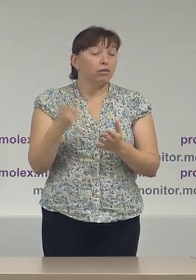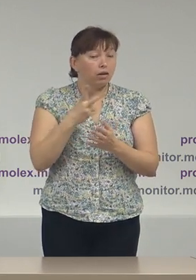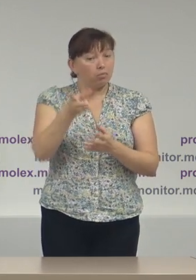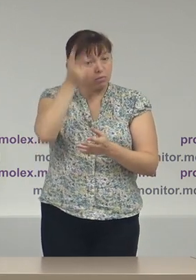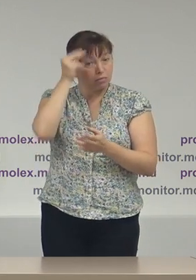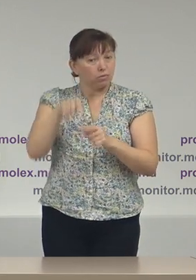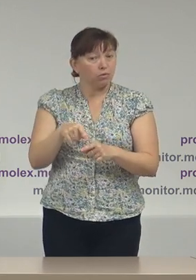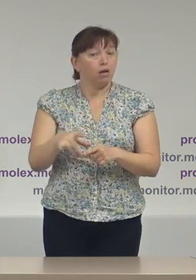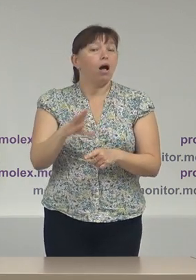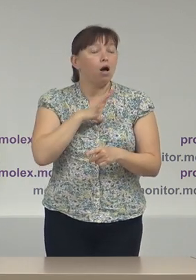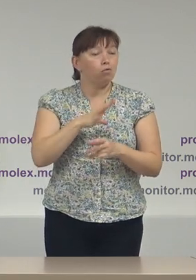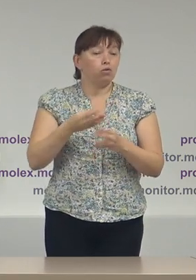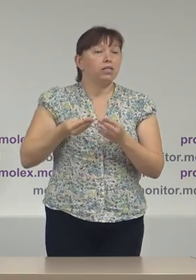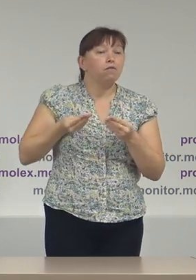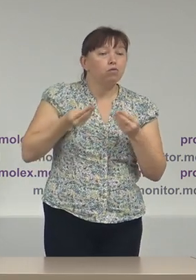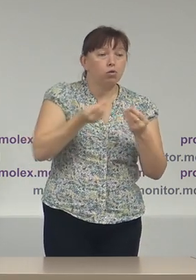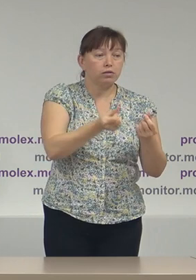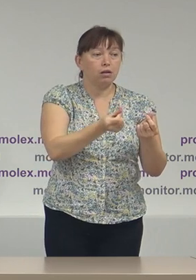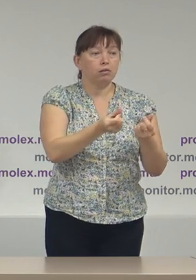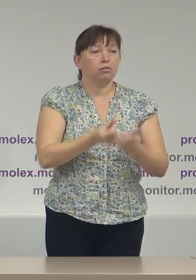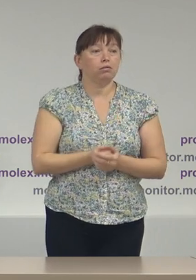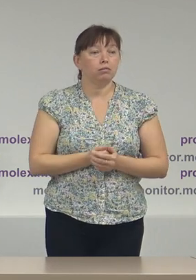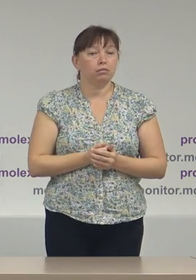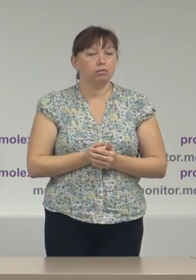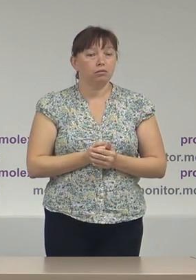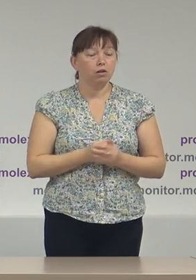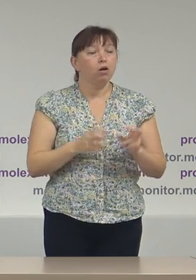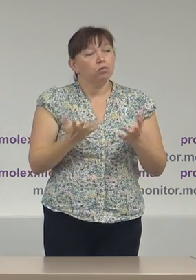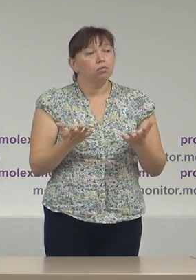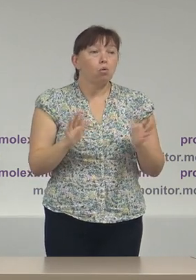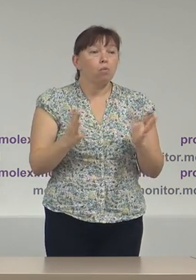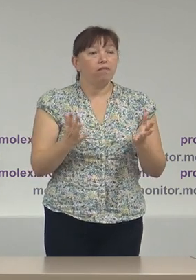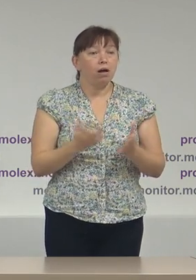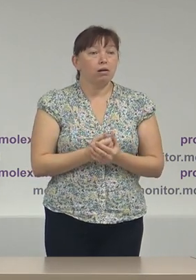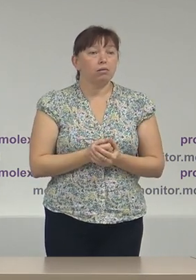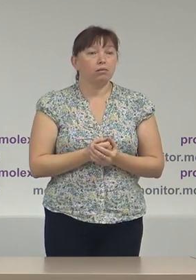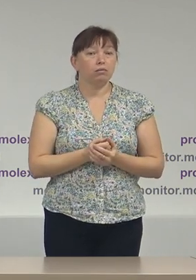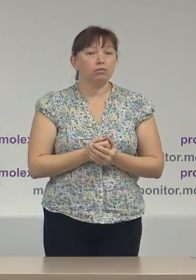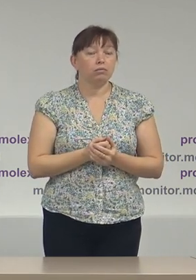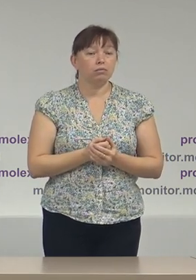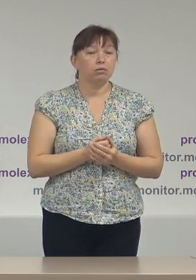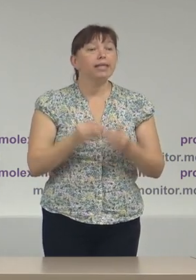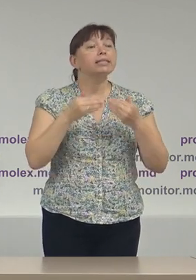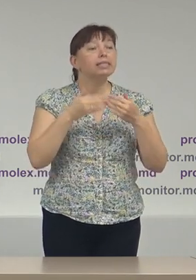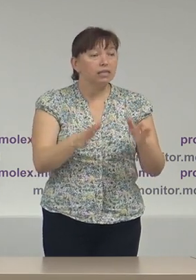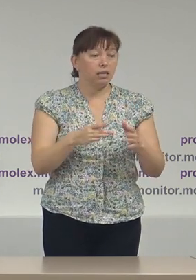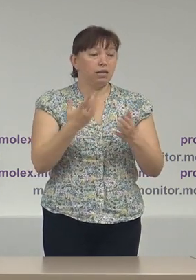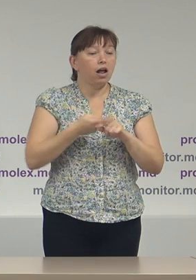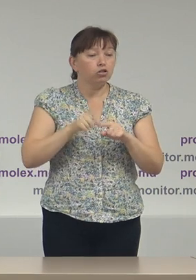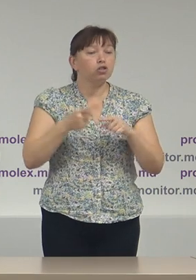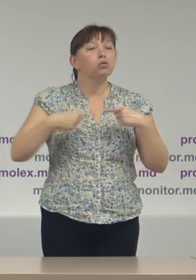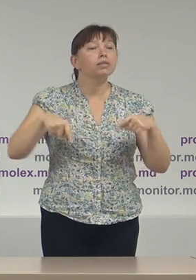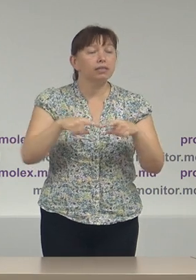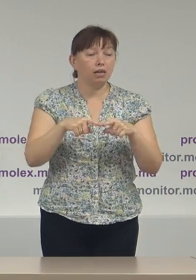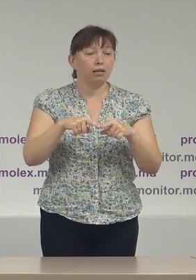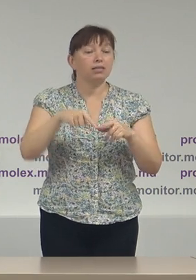au influențat cumva deschiderea secțiilor de votare în